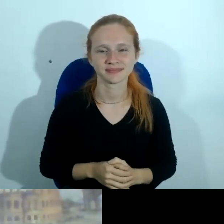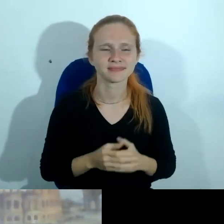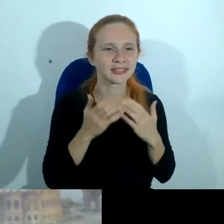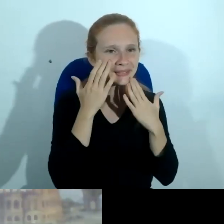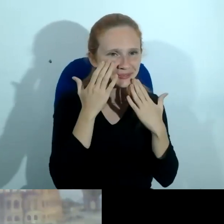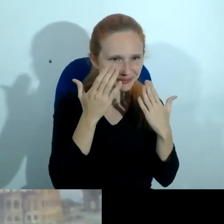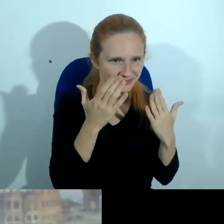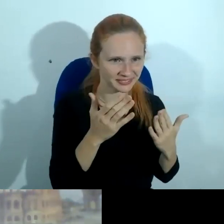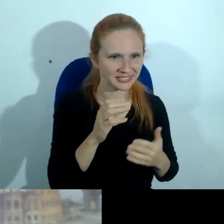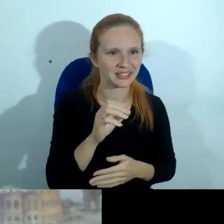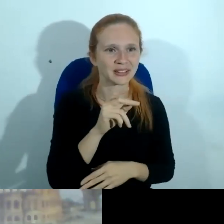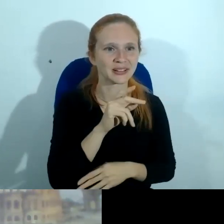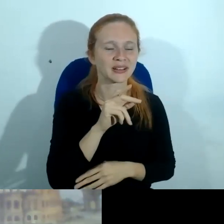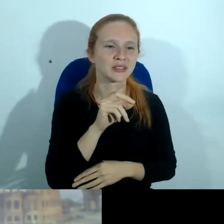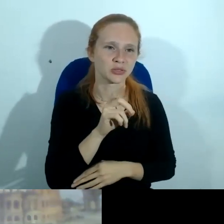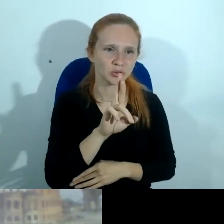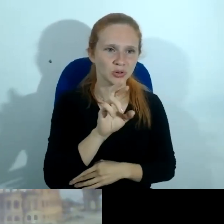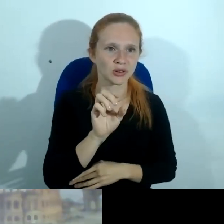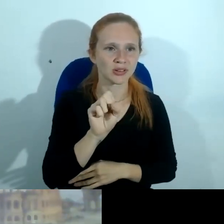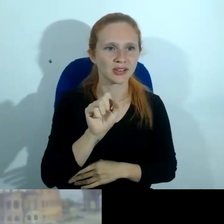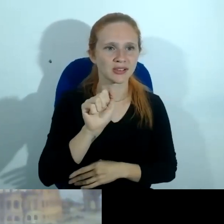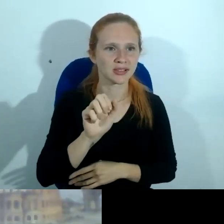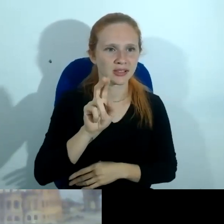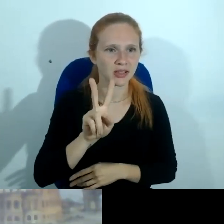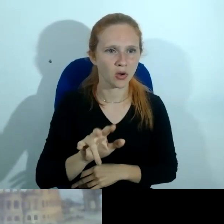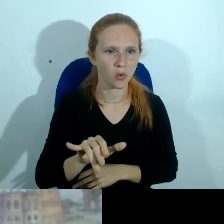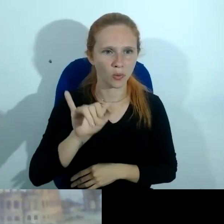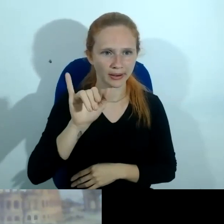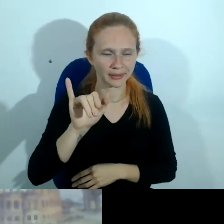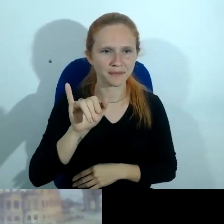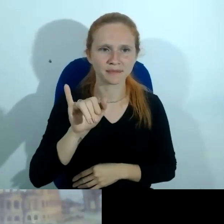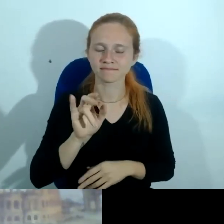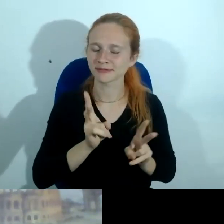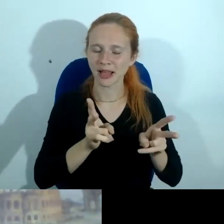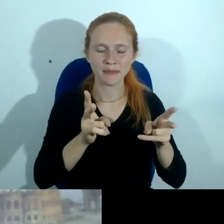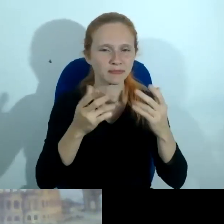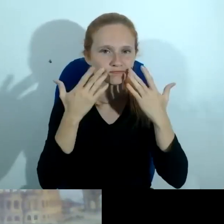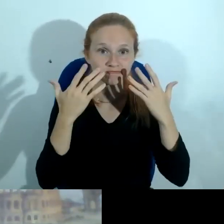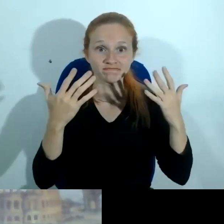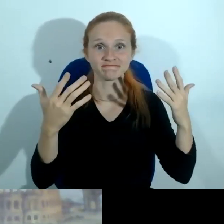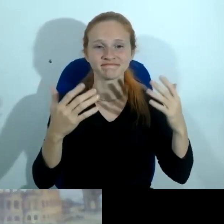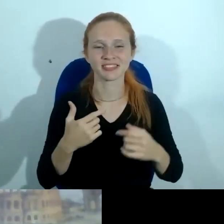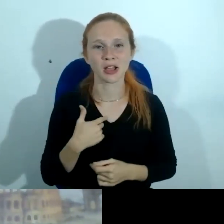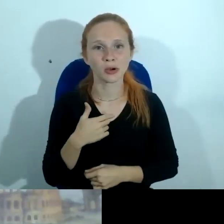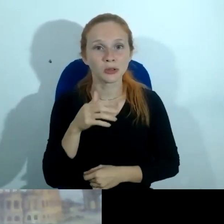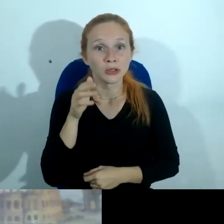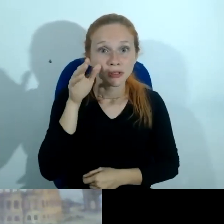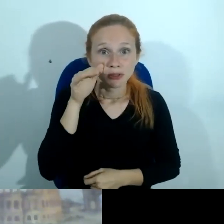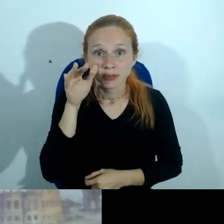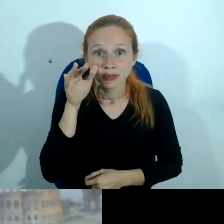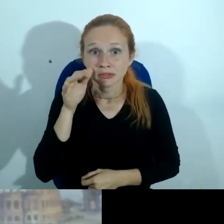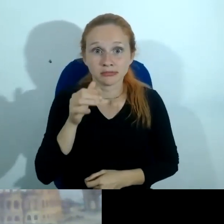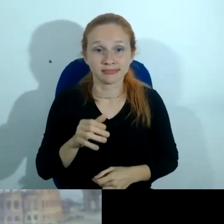agradeço doutor Saway sempre brilhante também cada um que fala aqui eu fico até mais